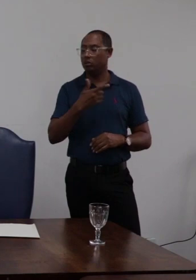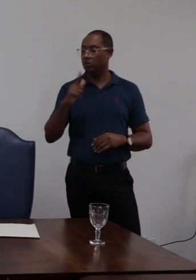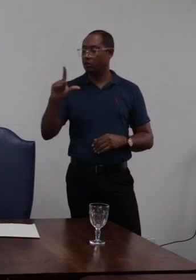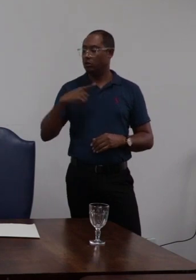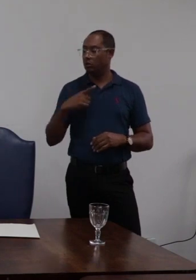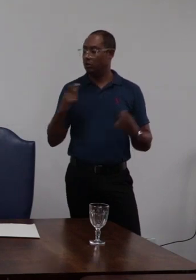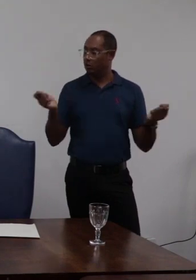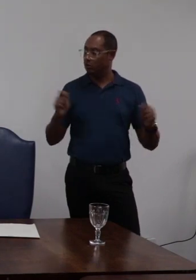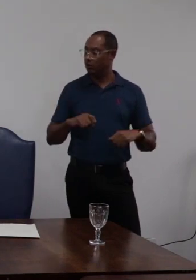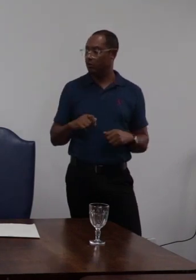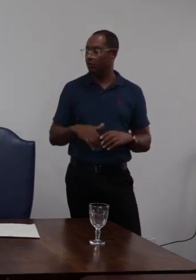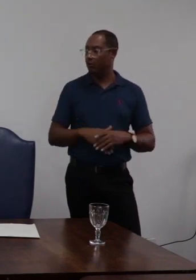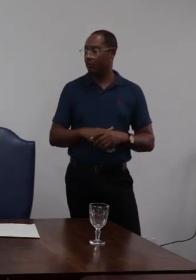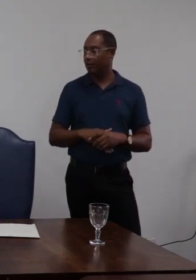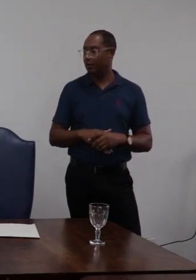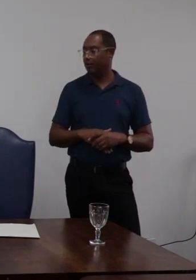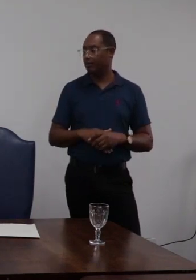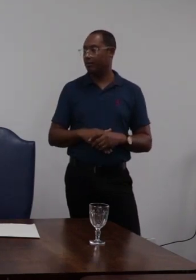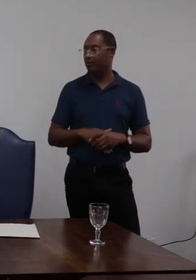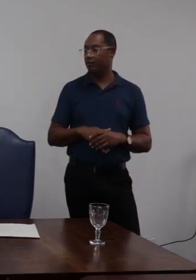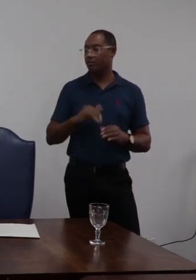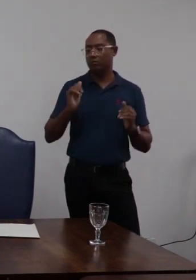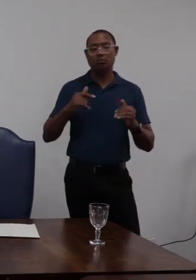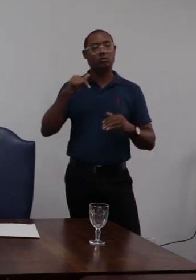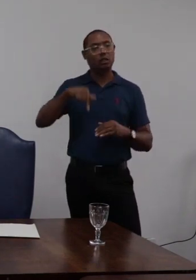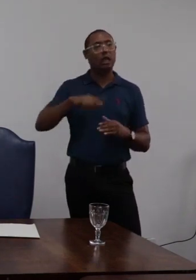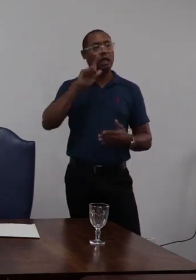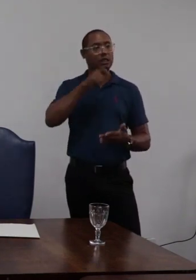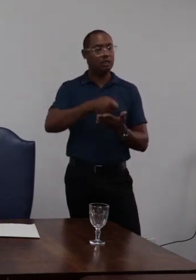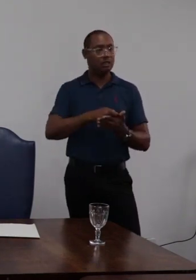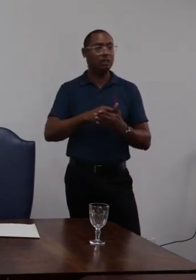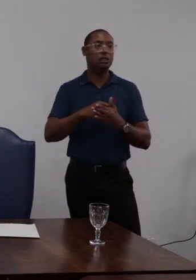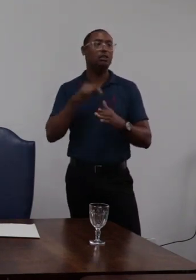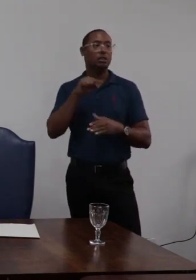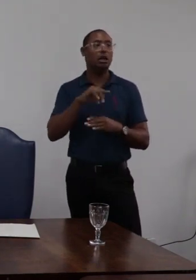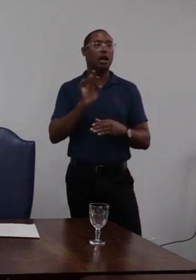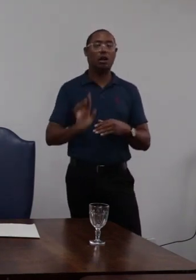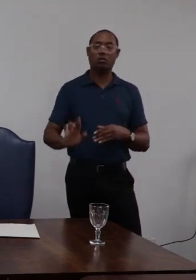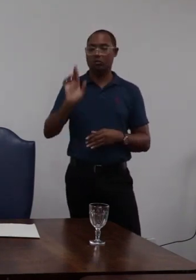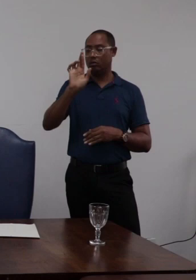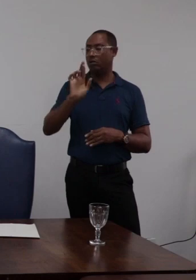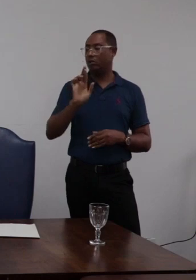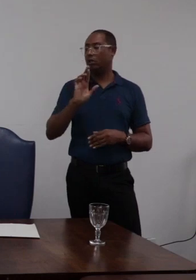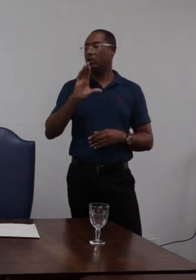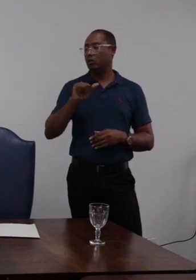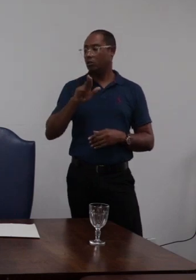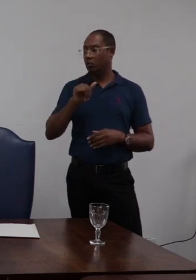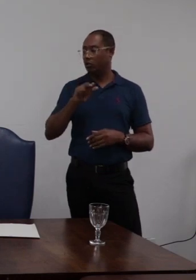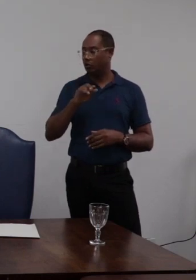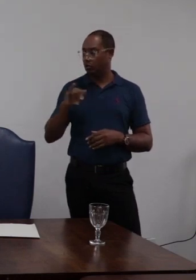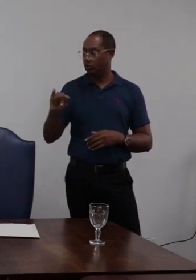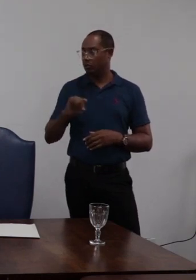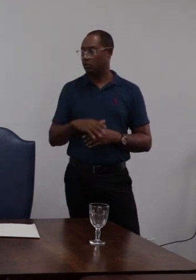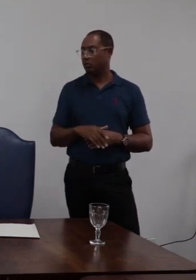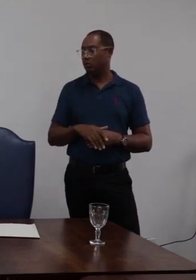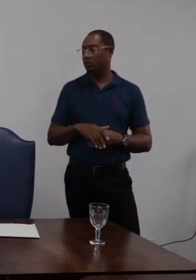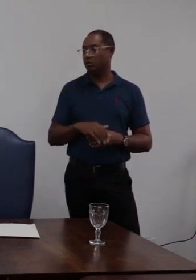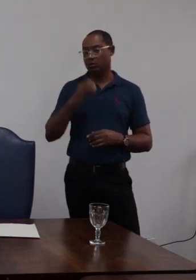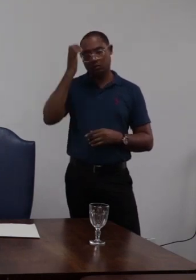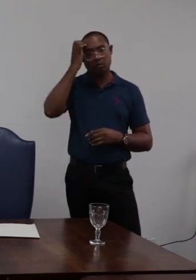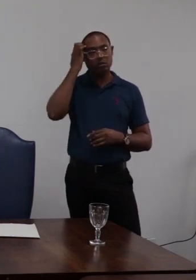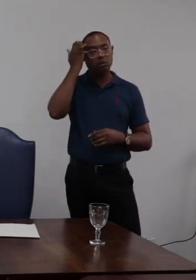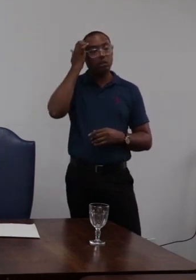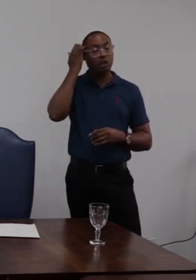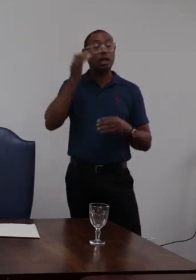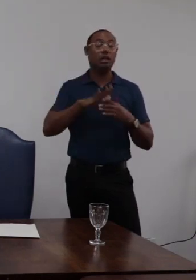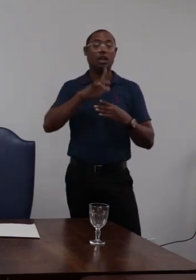caminho que era inicialmente encaminhar o recurso a essa decisão diretamente ao retorno e o consulme com uma segunda instância mas